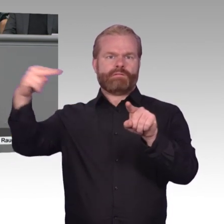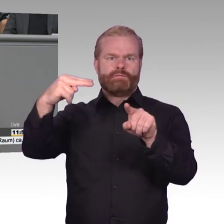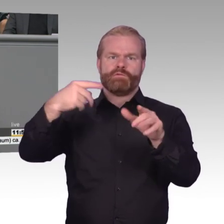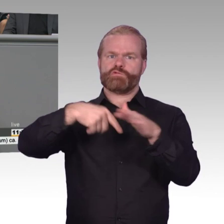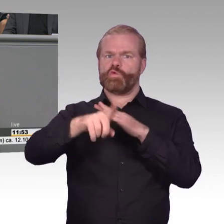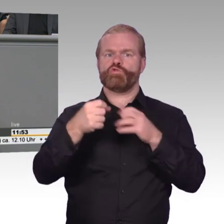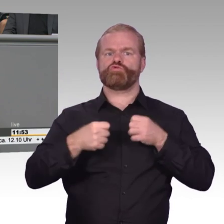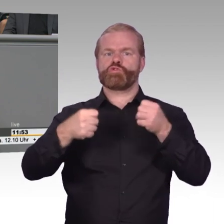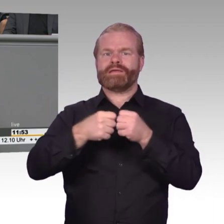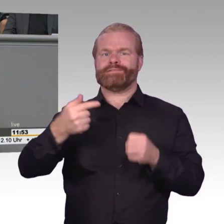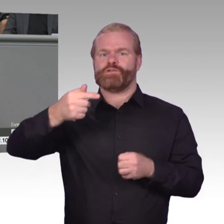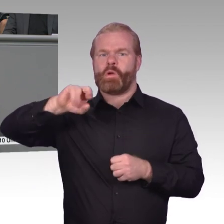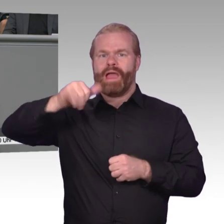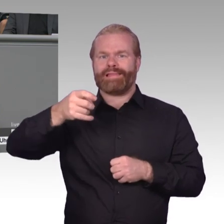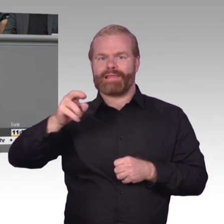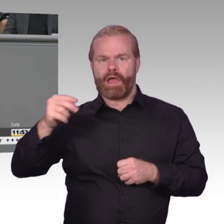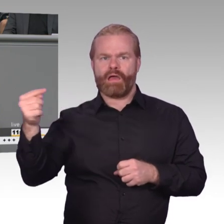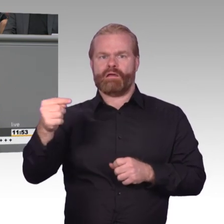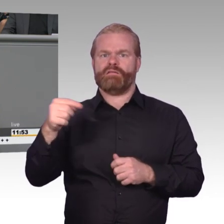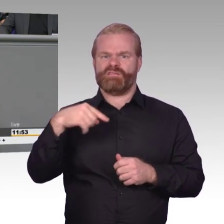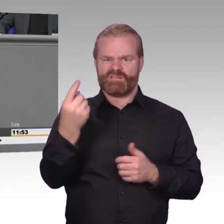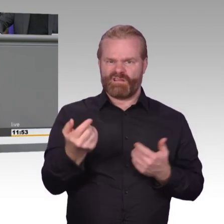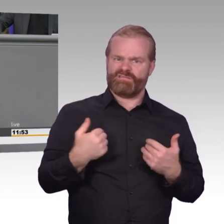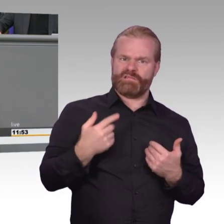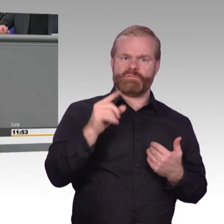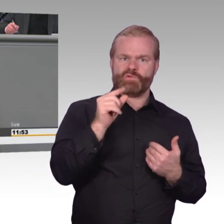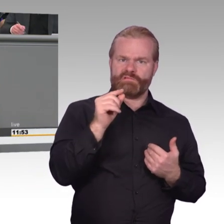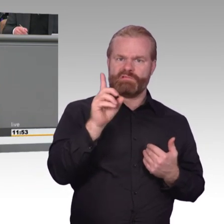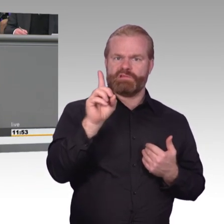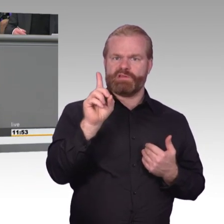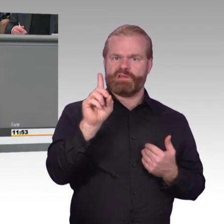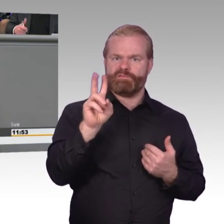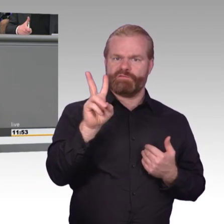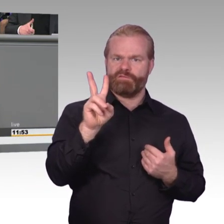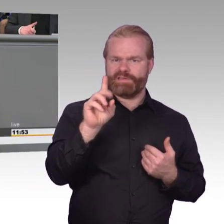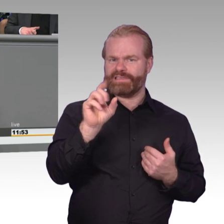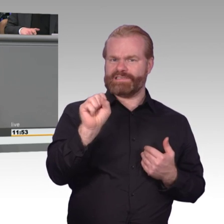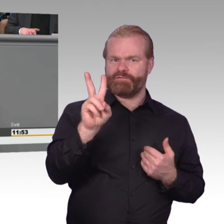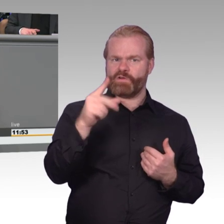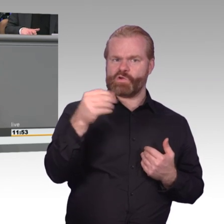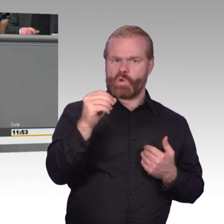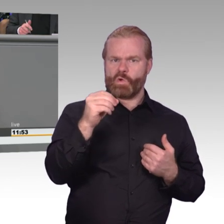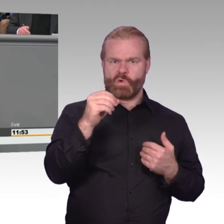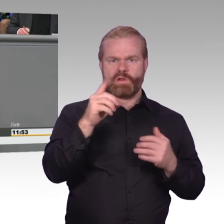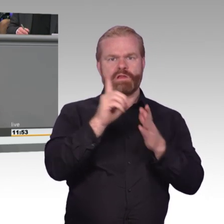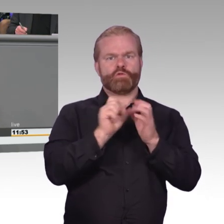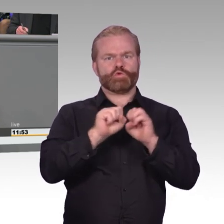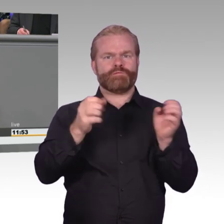auf Privacy by Default, also auf privatsphärenfreundliche Voreinstellungen. Der Nutzer soll so verhindern können, dass sein Surferverhalten